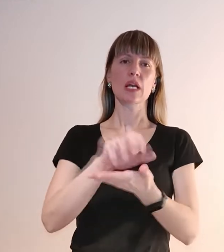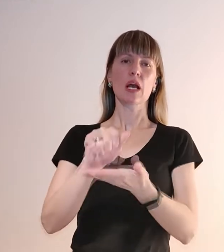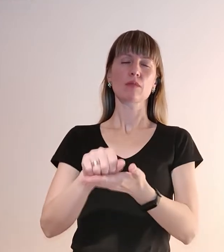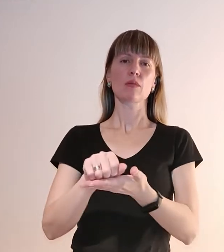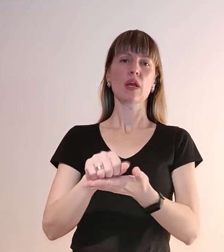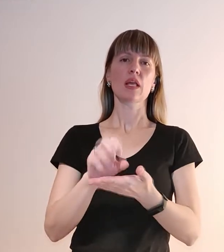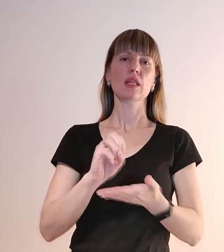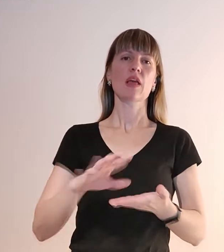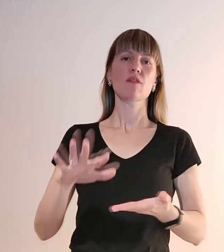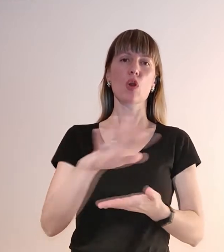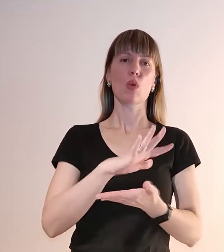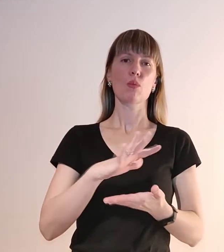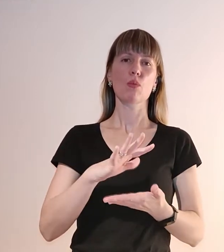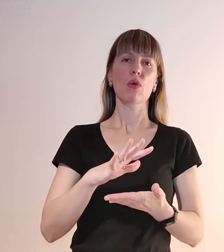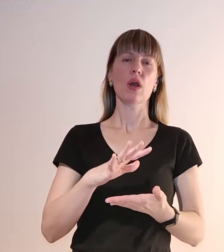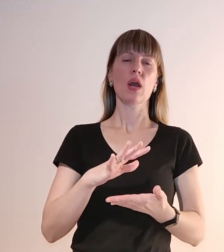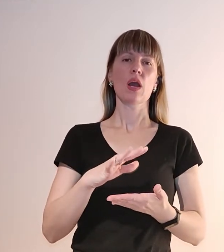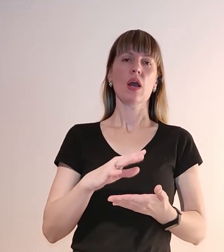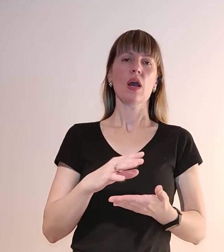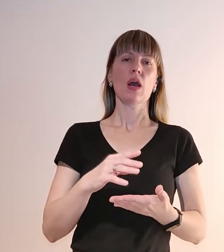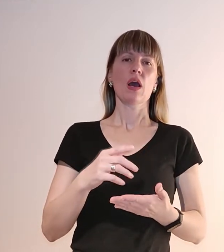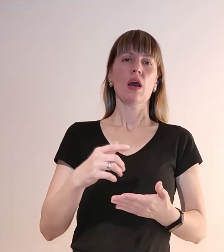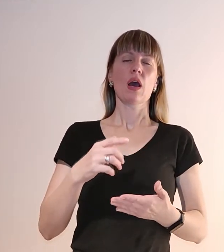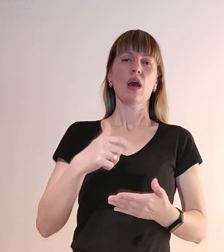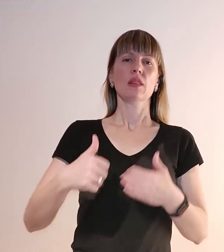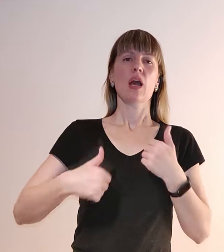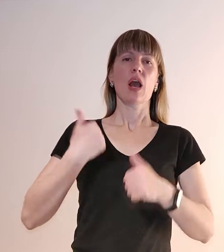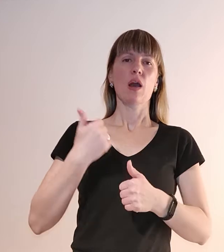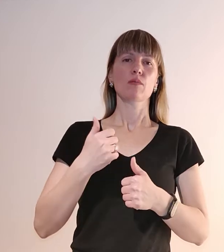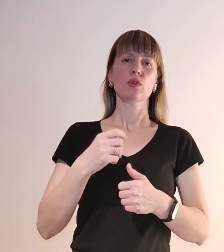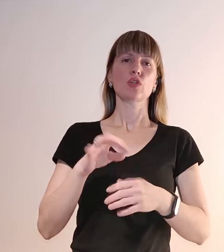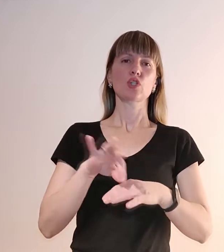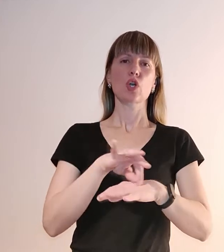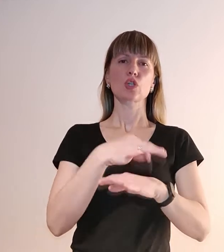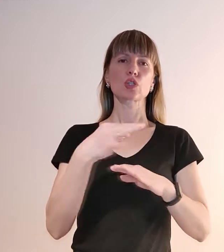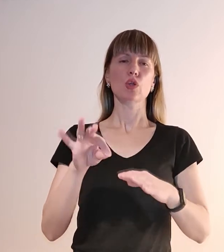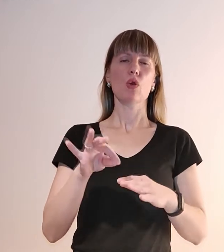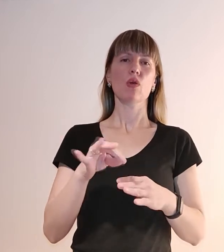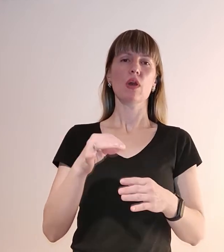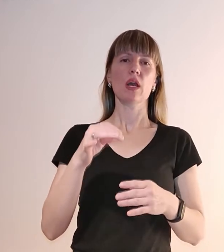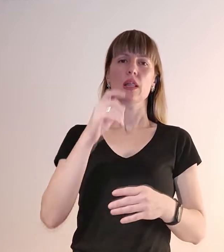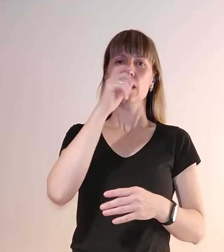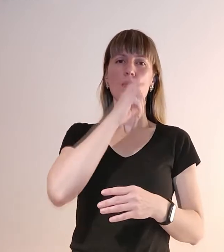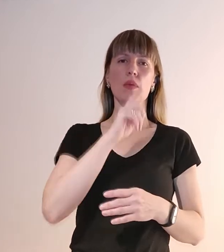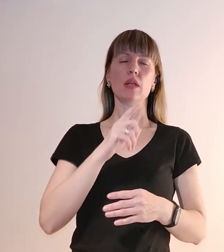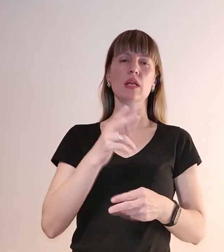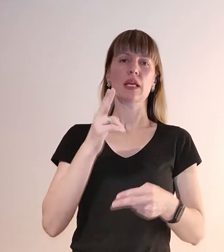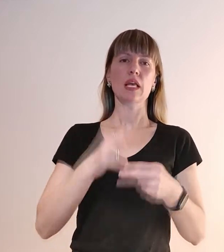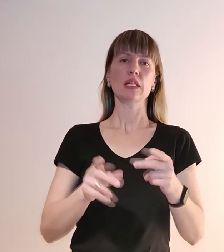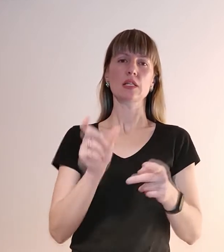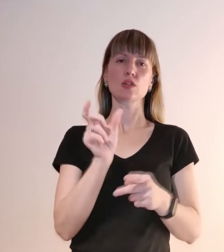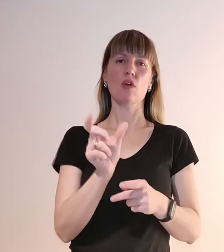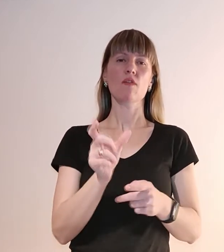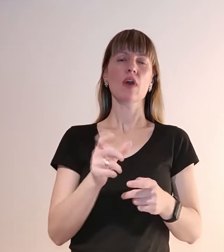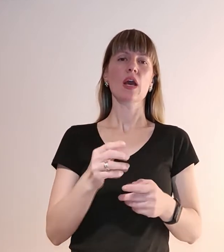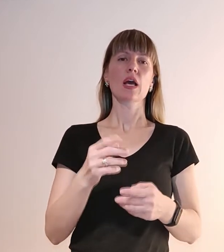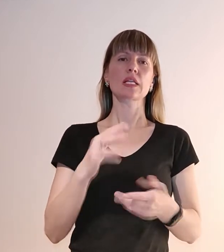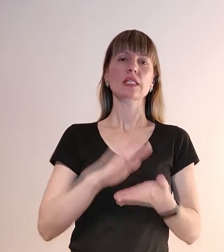Європу. Це мічно, нахабне, жорстоко та безглузно. Кінець цитати. Станом на 8 вересня у Хортицькому районі міста вже